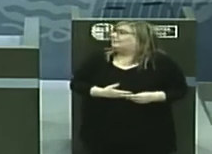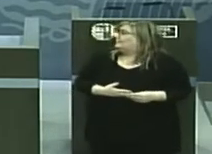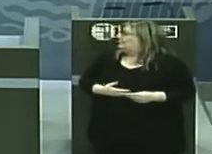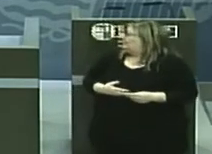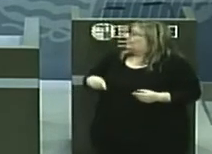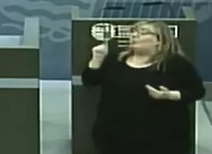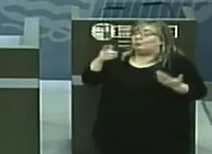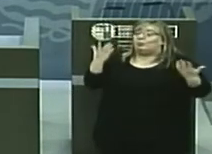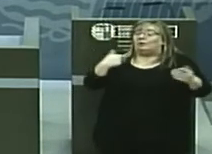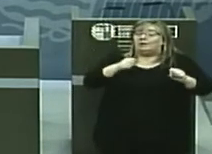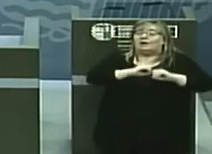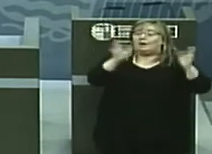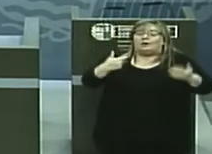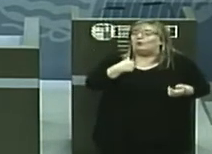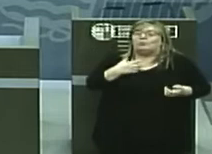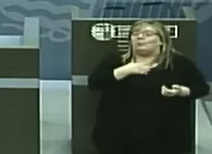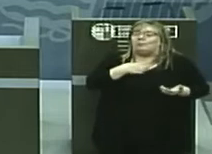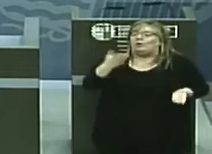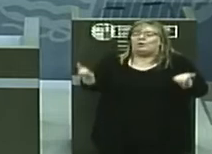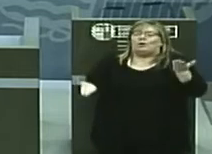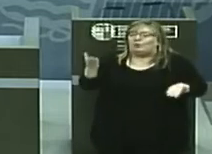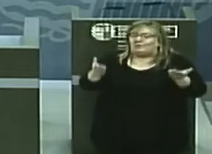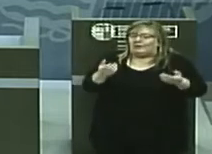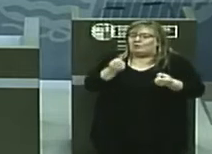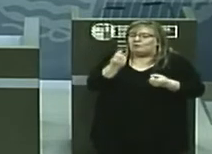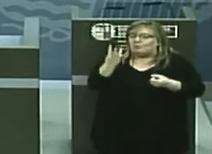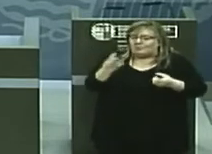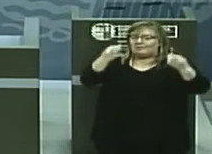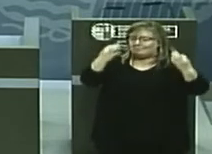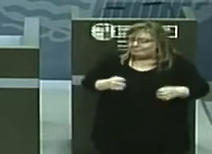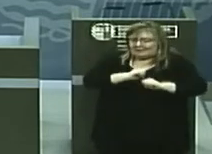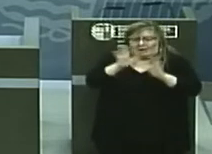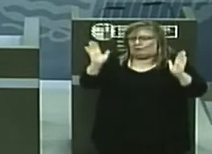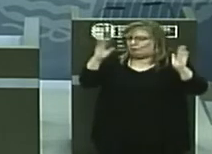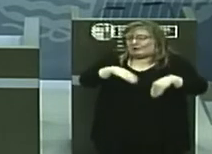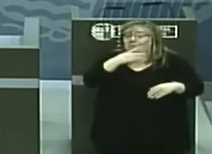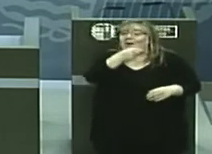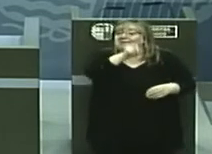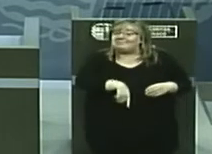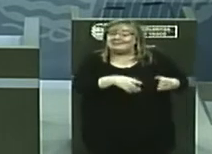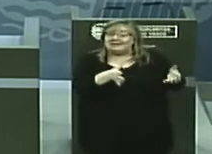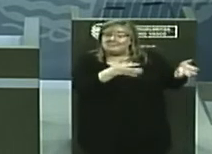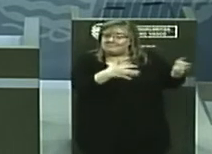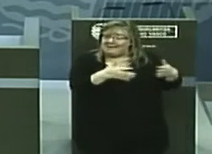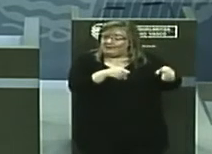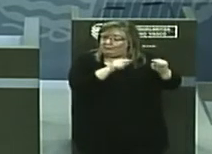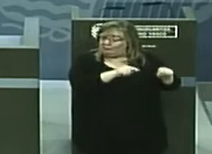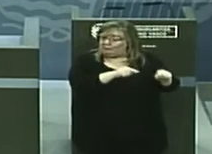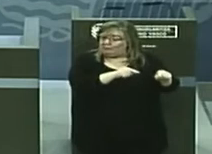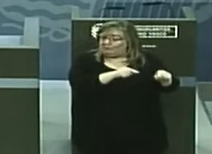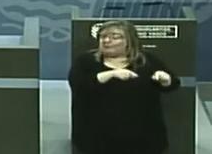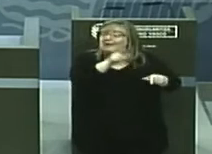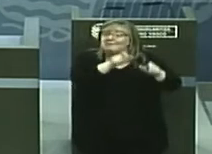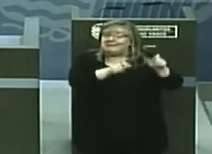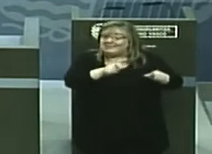destacar que no podemos comparar las cifras claramente, dado que en el mes de marzo, por ejemplo, a las